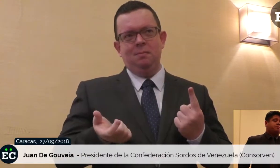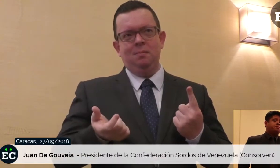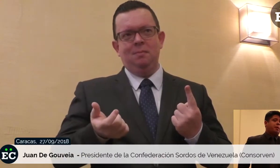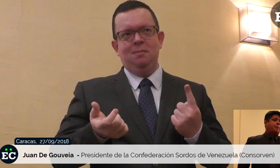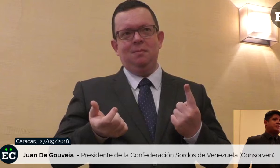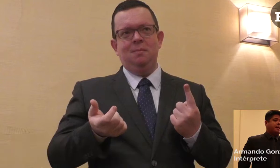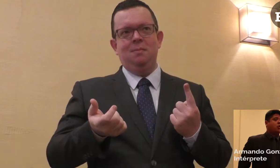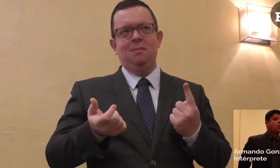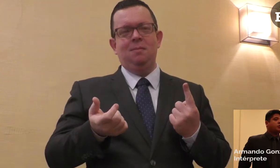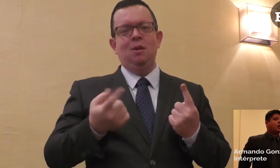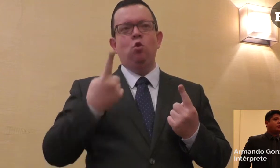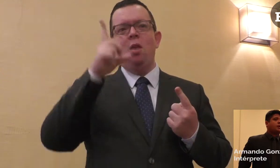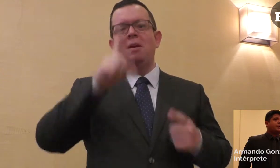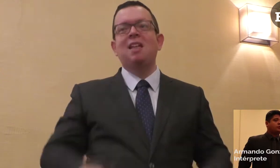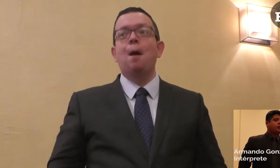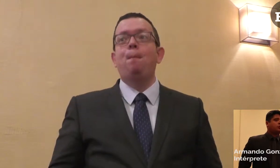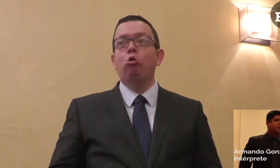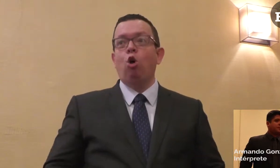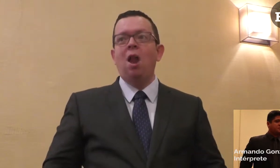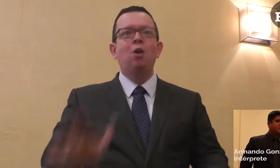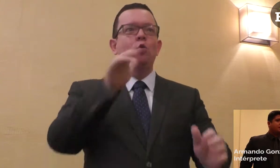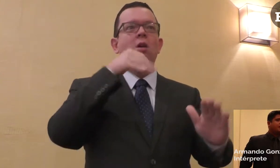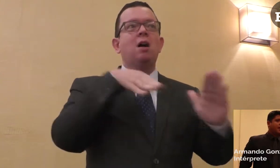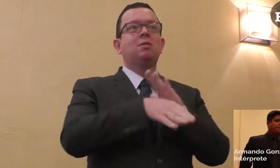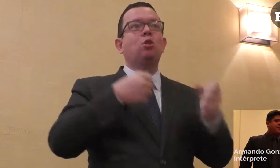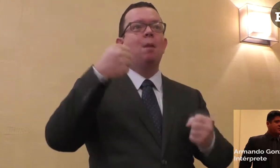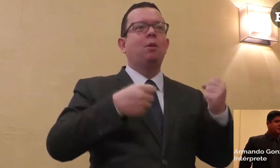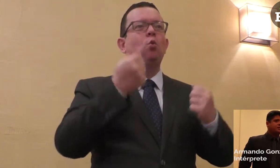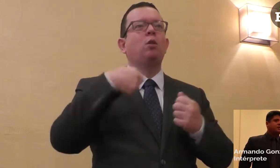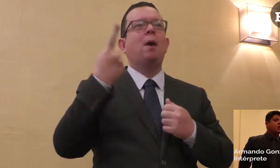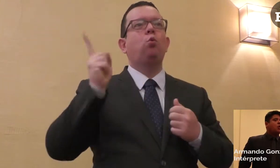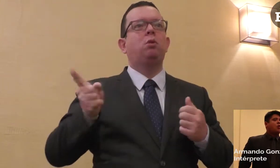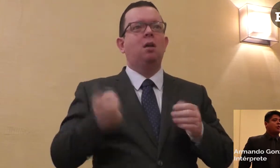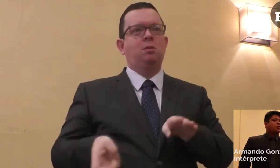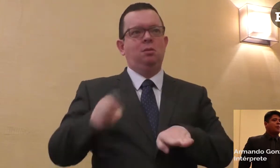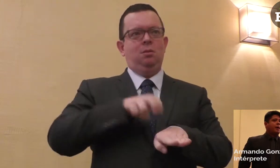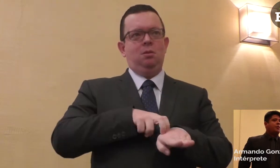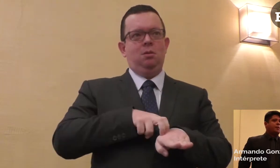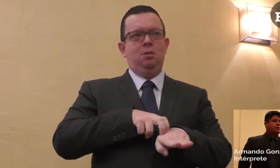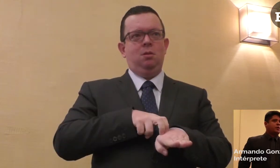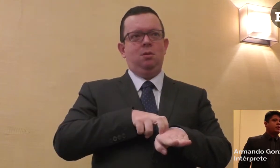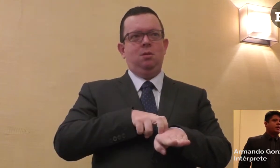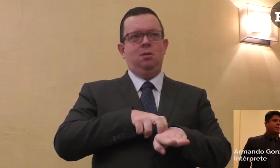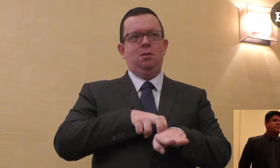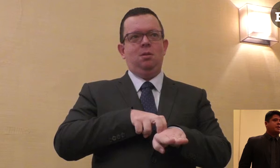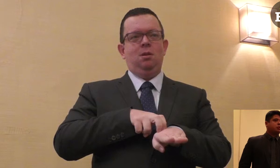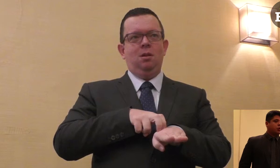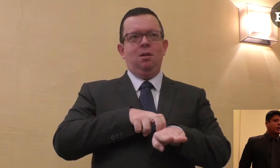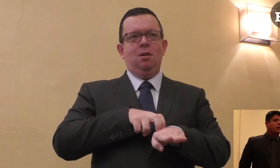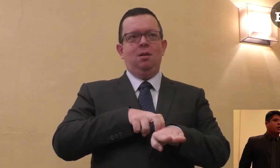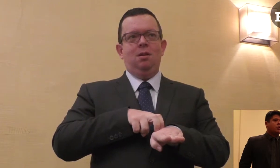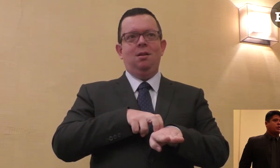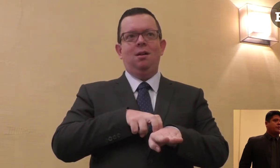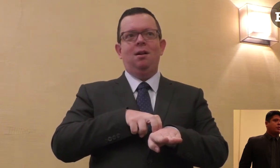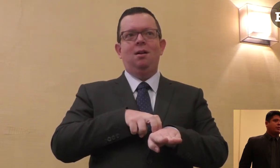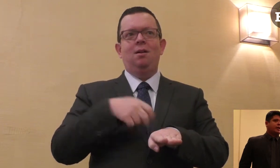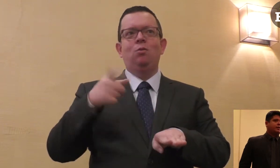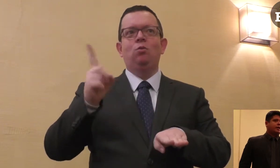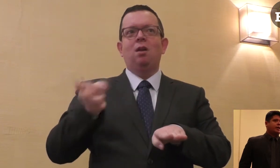Tal vez pensemos cuánto gasta una persona con discapacidad en medicinas o cuánto paga una persona con discapacidad motora o con dificultad